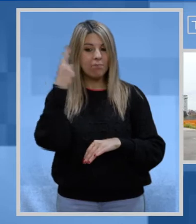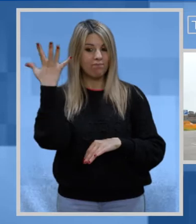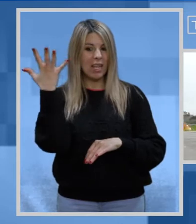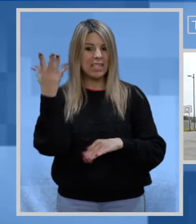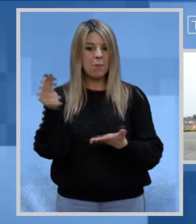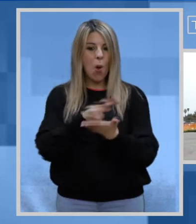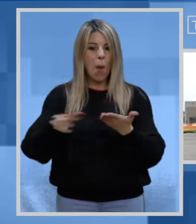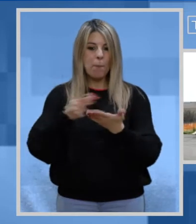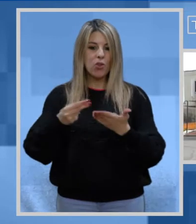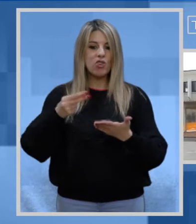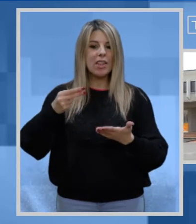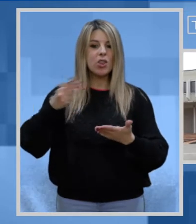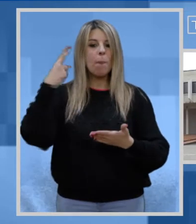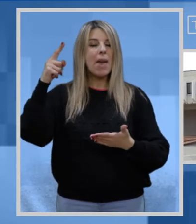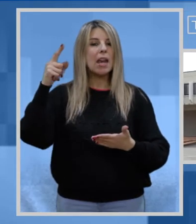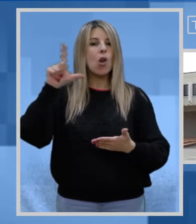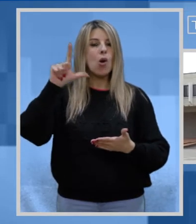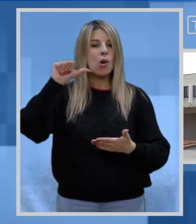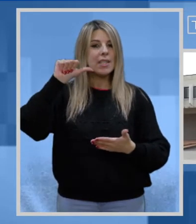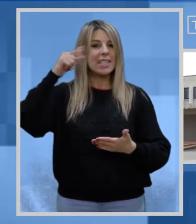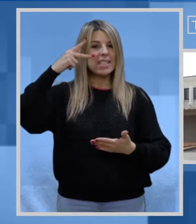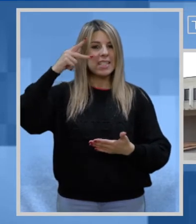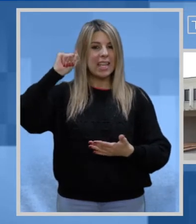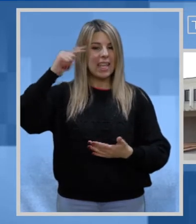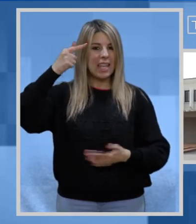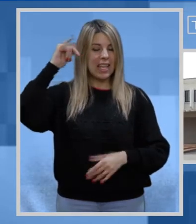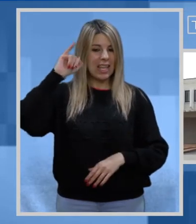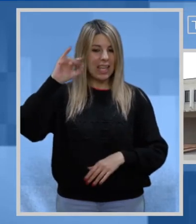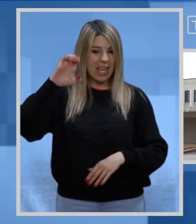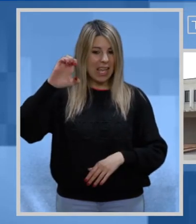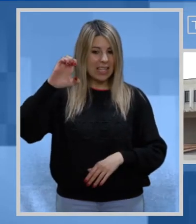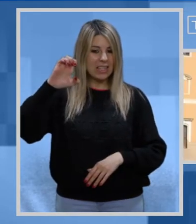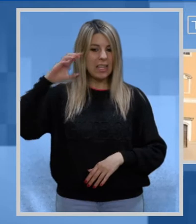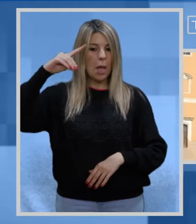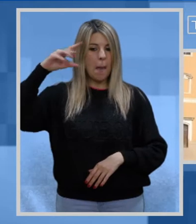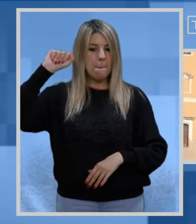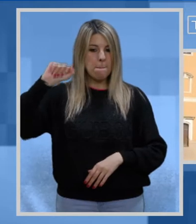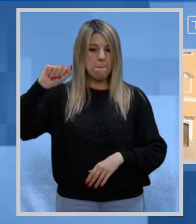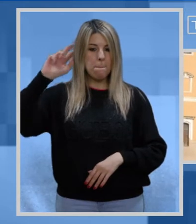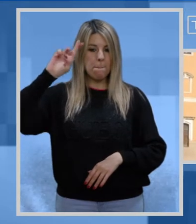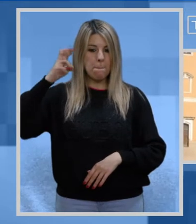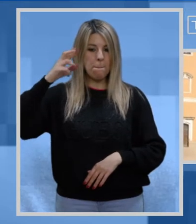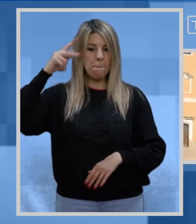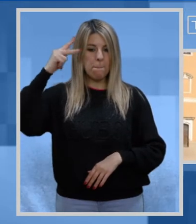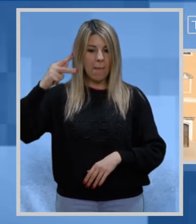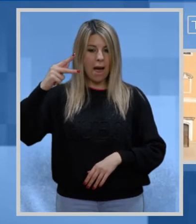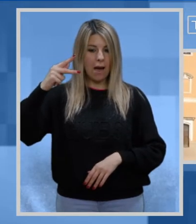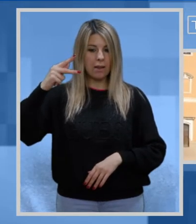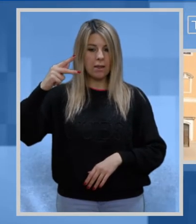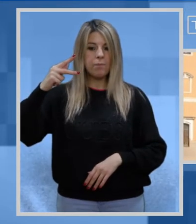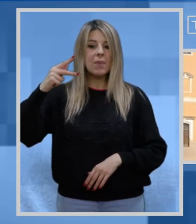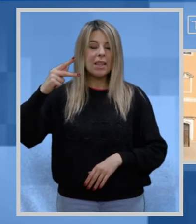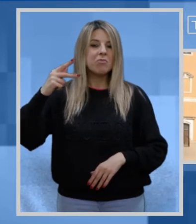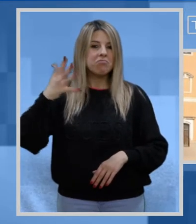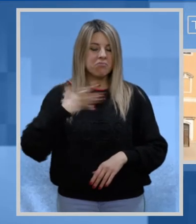Tra questi anche il progetto per lo skate park che stiamo realizzando a Sarodia